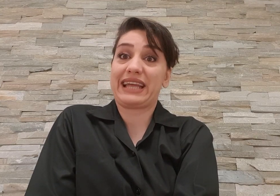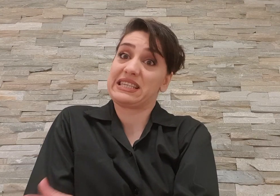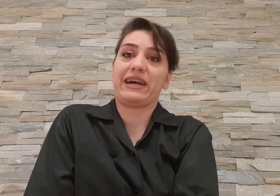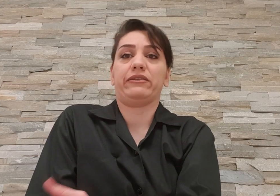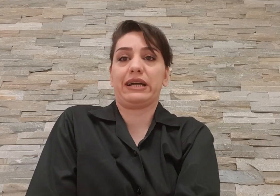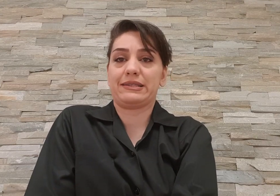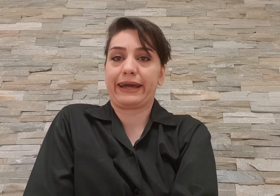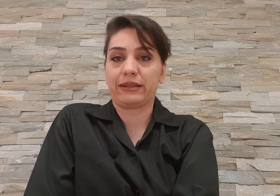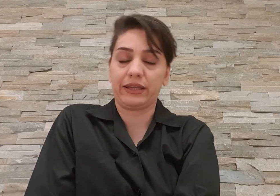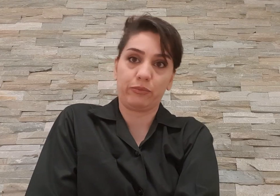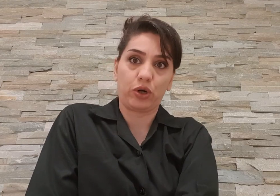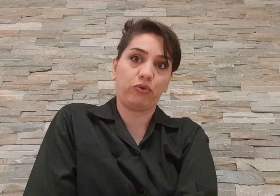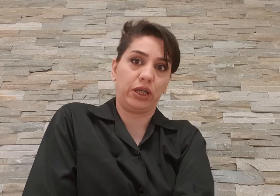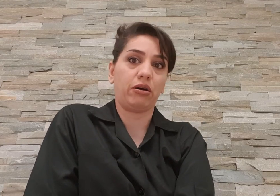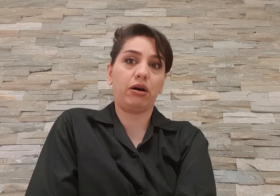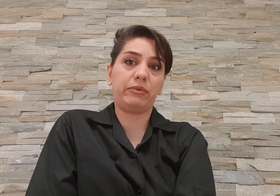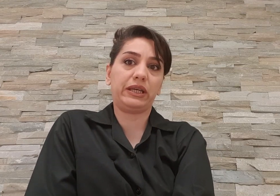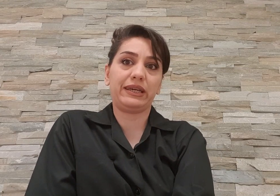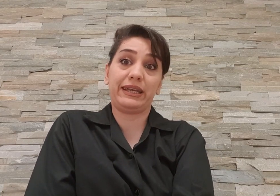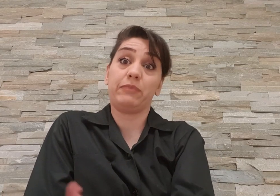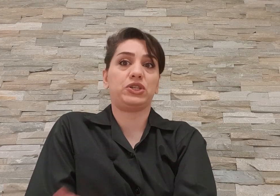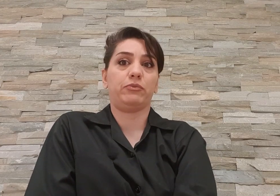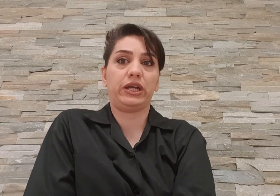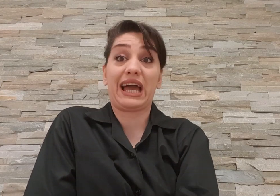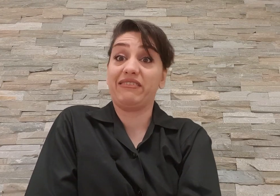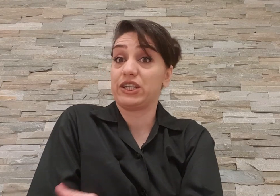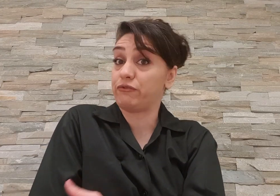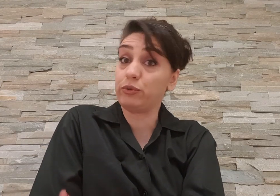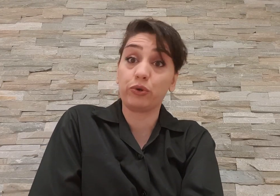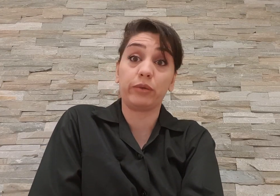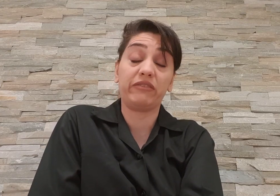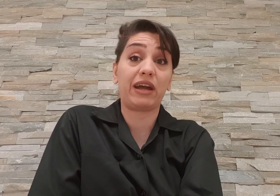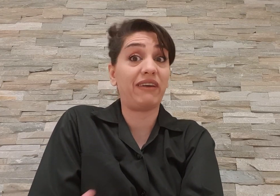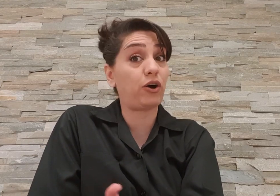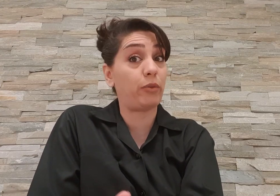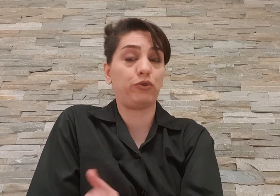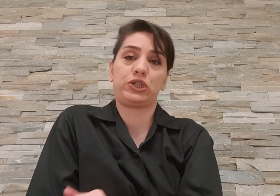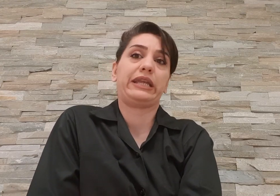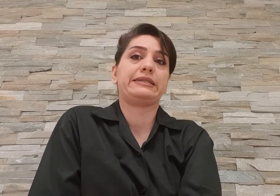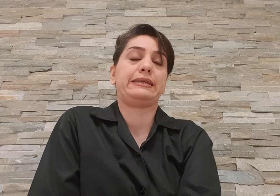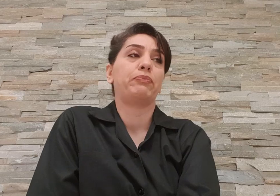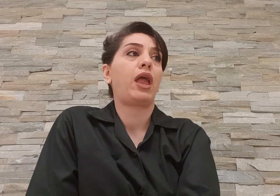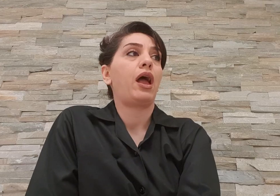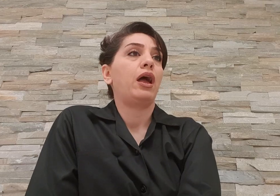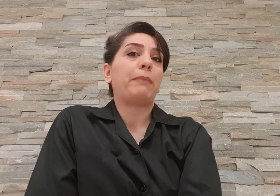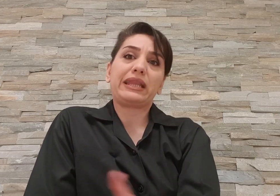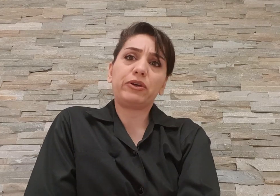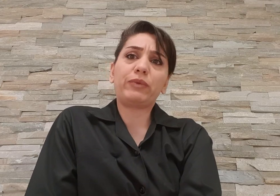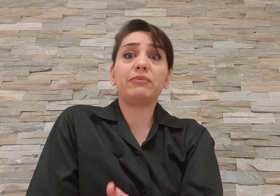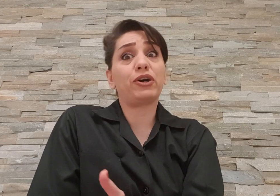دست برداره از این قتله ما و اینا ببینه که نمیشه ما این علی ورجه بول میخوریم اینور اونوور قابل کشتن نیستیم بعد هم که اومدیم که